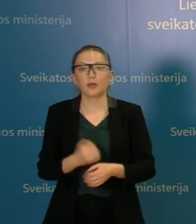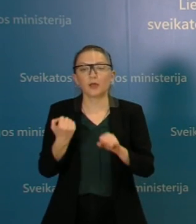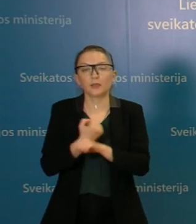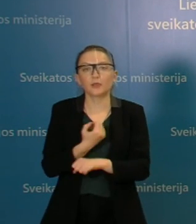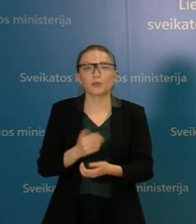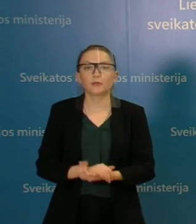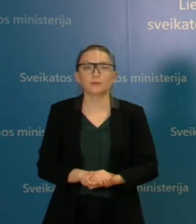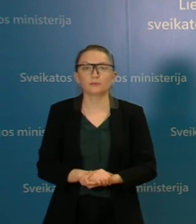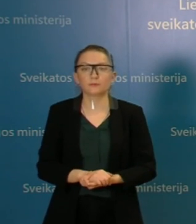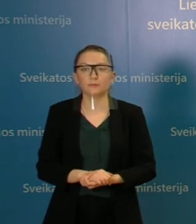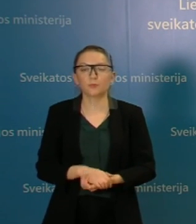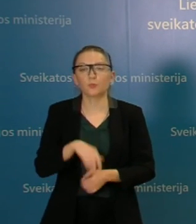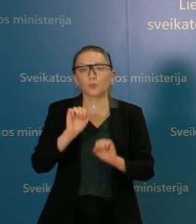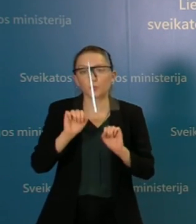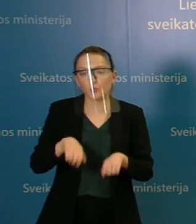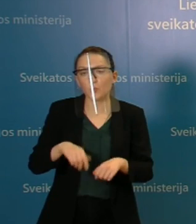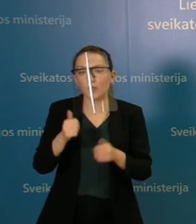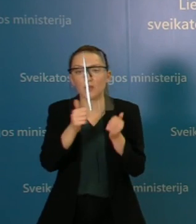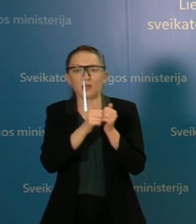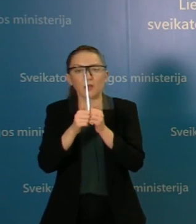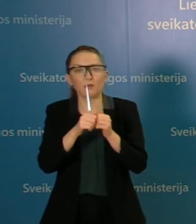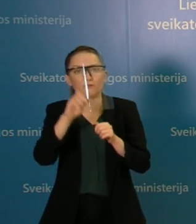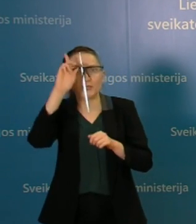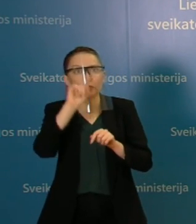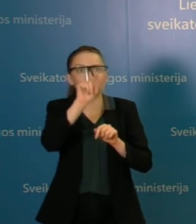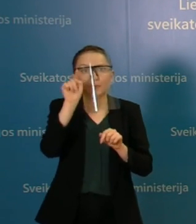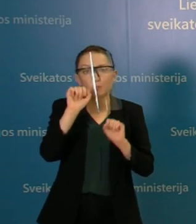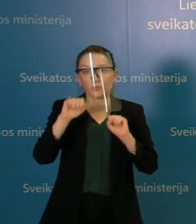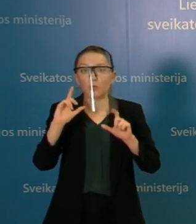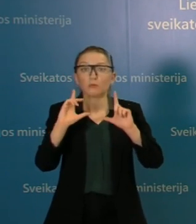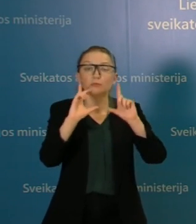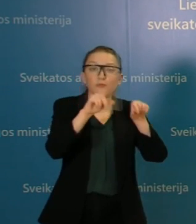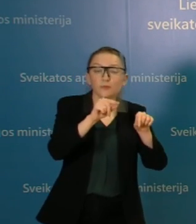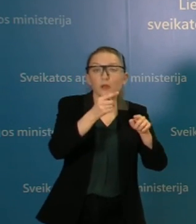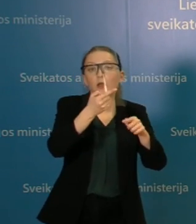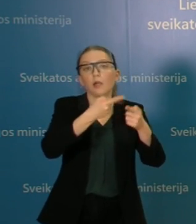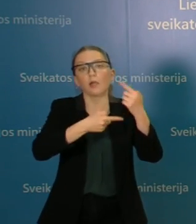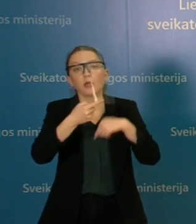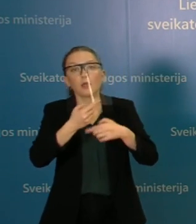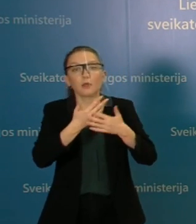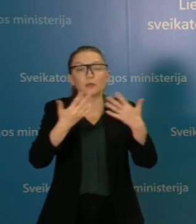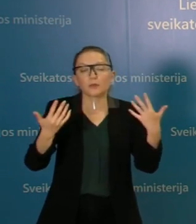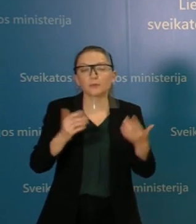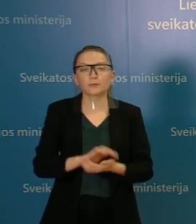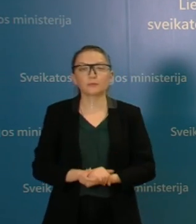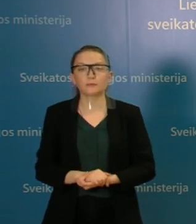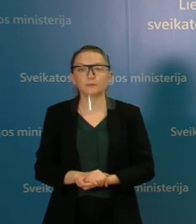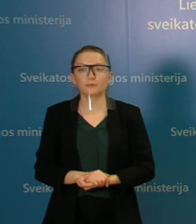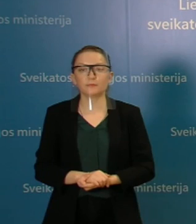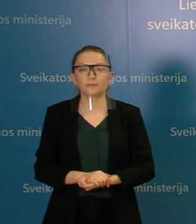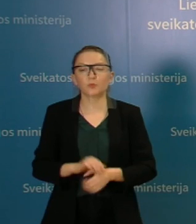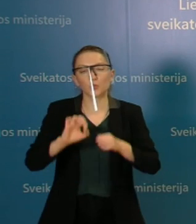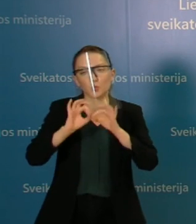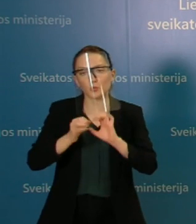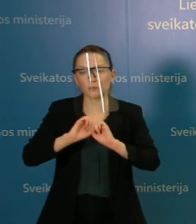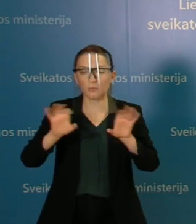vis tiek bus galima vykti kaimininę šalį ir iš jos aplankyti kapų? Tai apie tai truputėlį